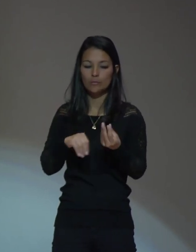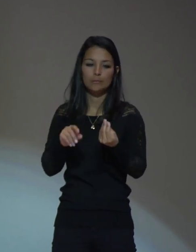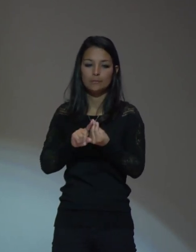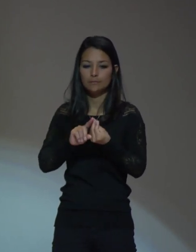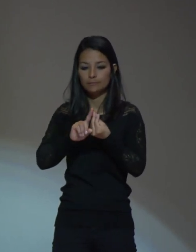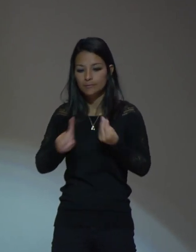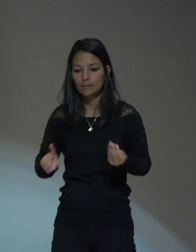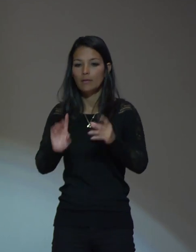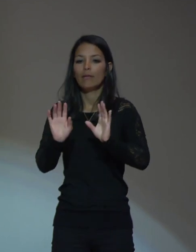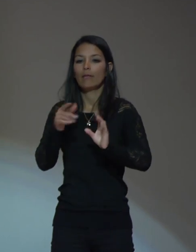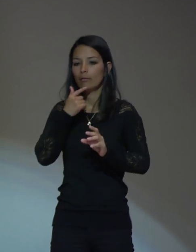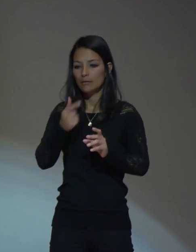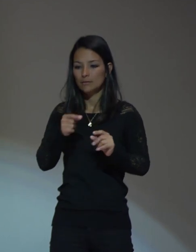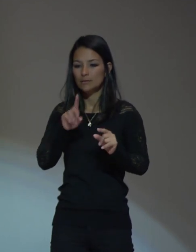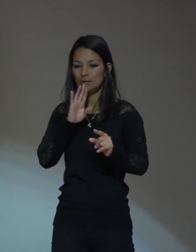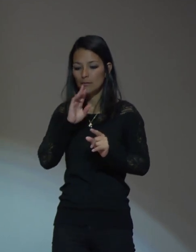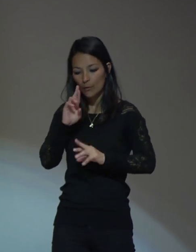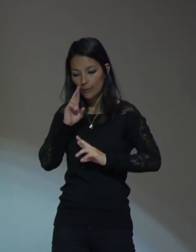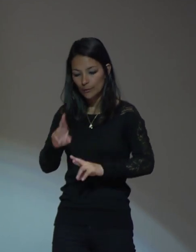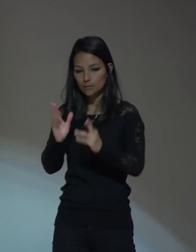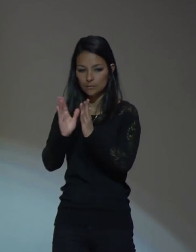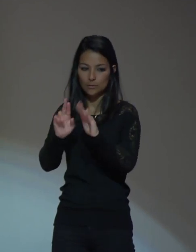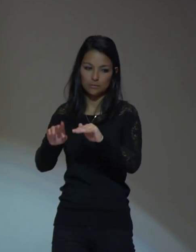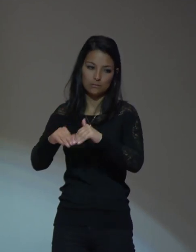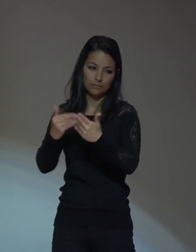presentación del conocimiento escolar.